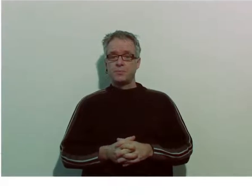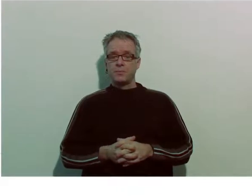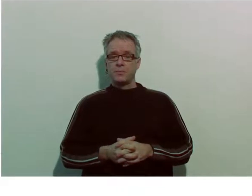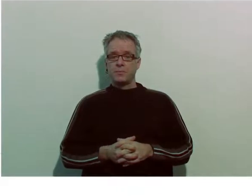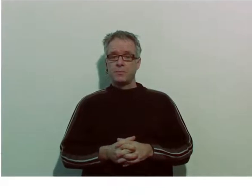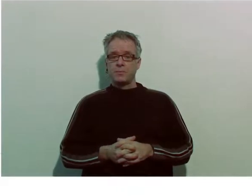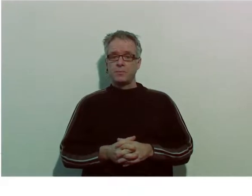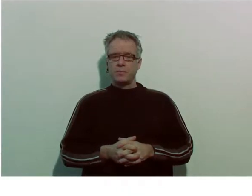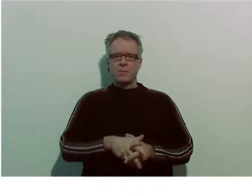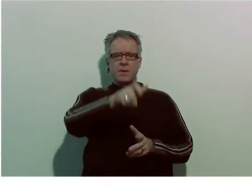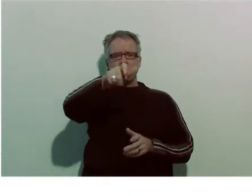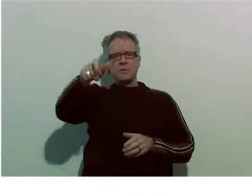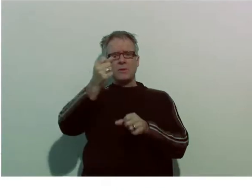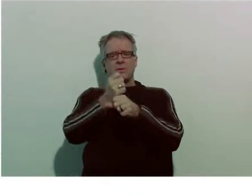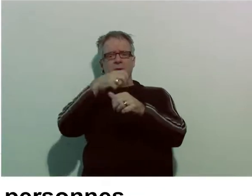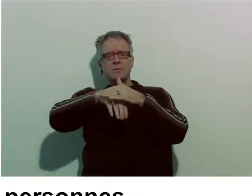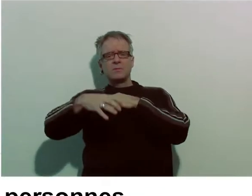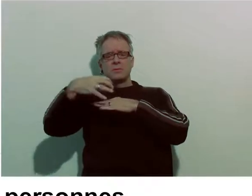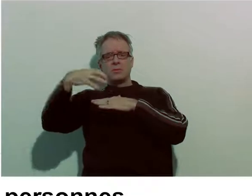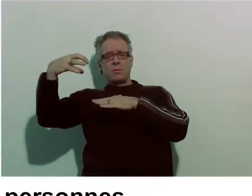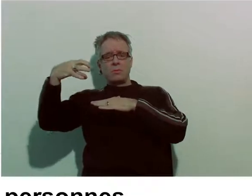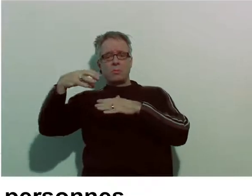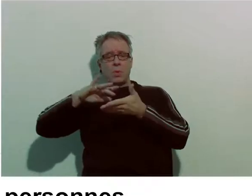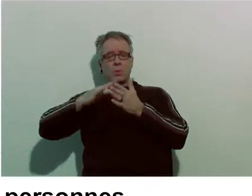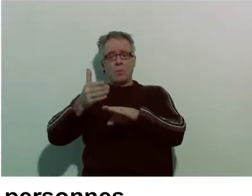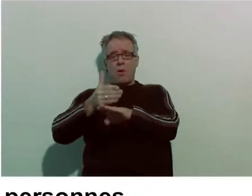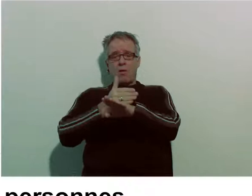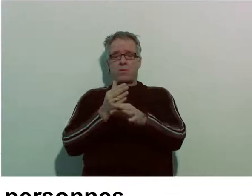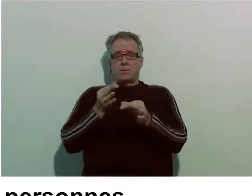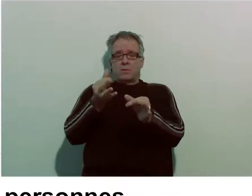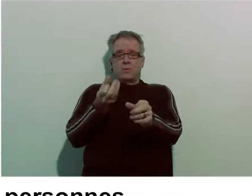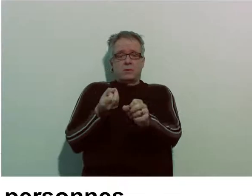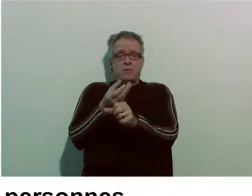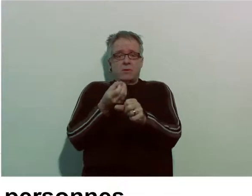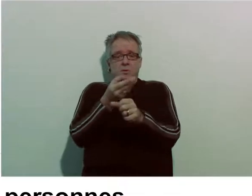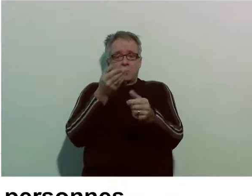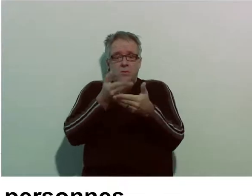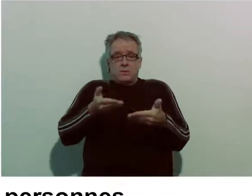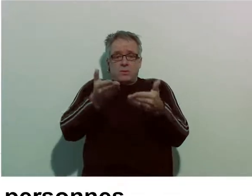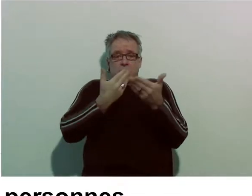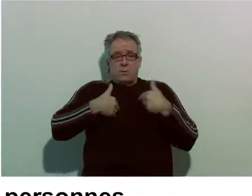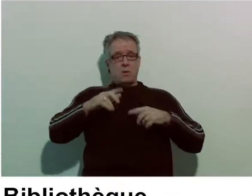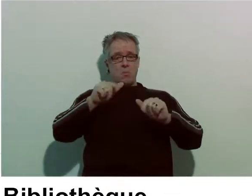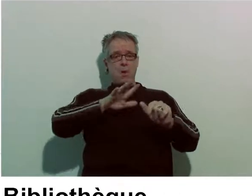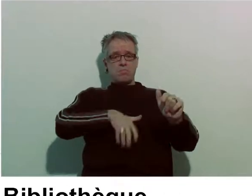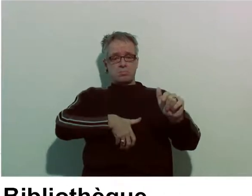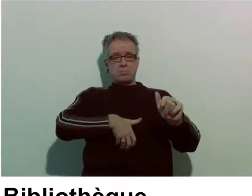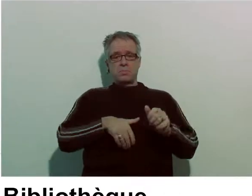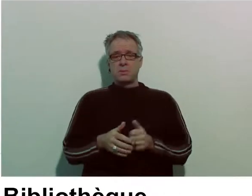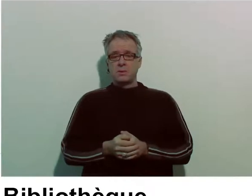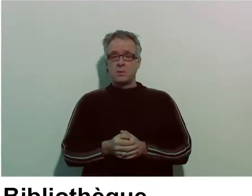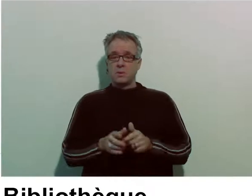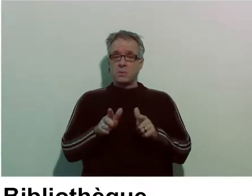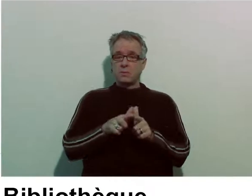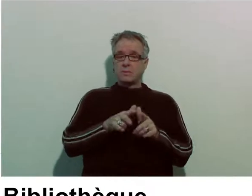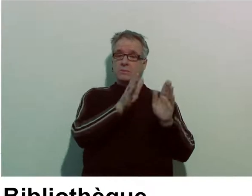L'ensemble du personnel est sensibilisé à l'accueil des personnes en situation de handicap. Un service de la